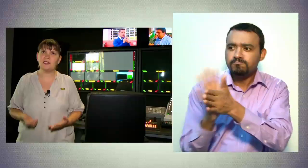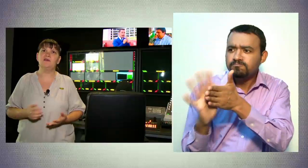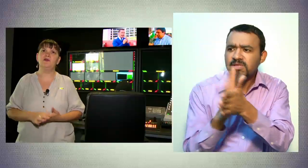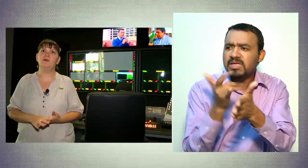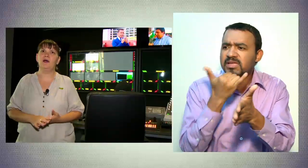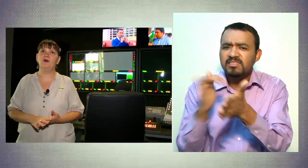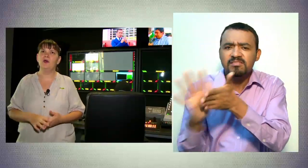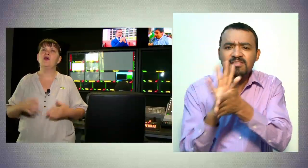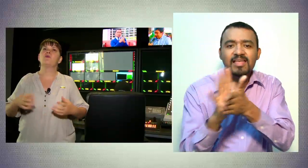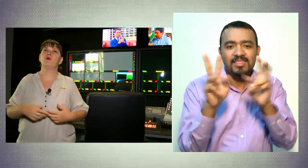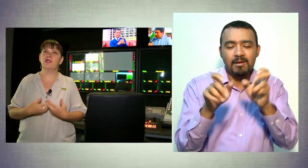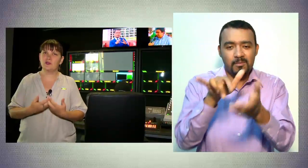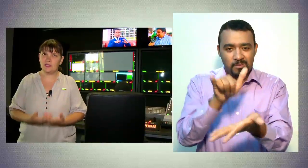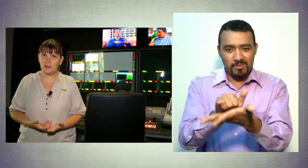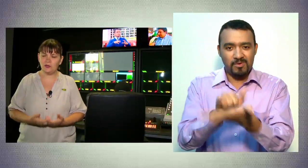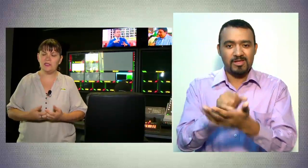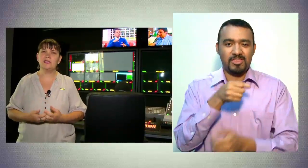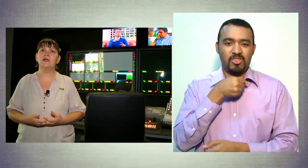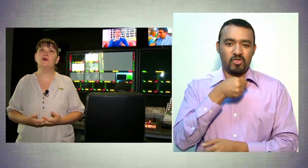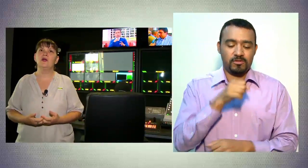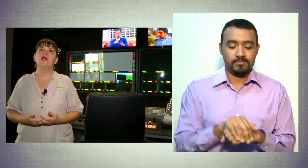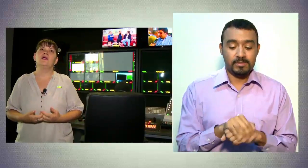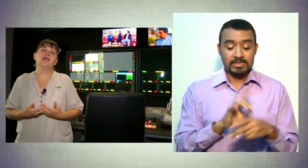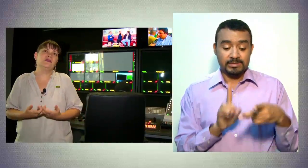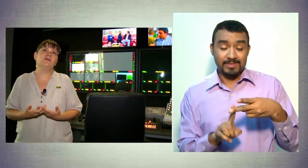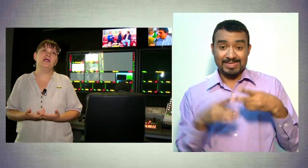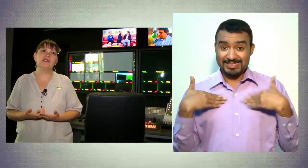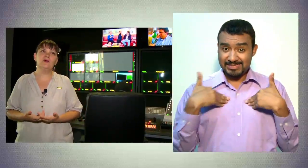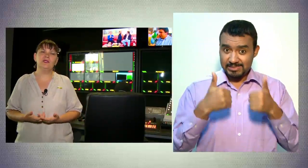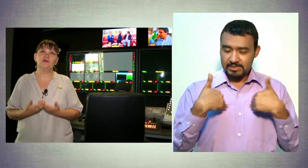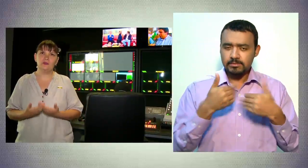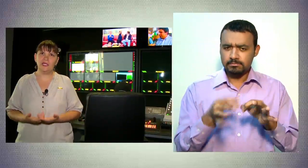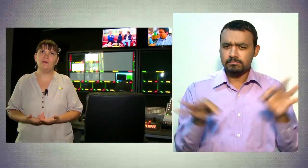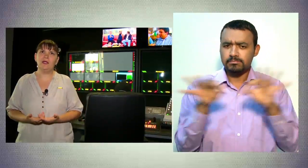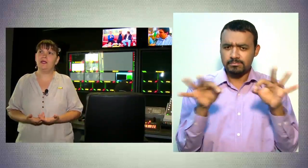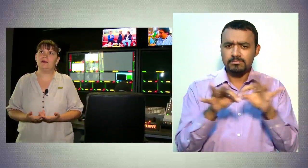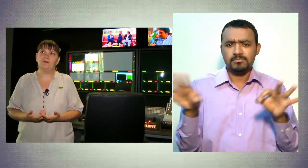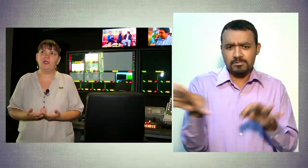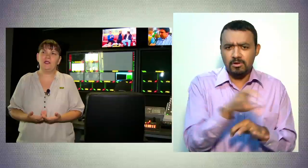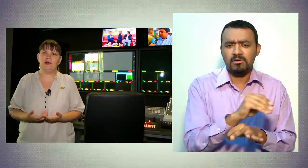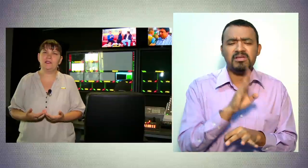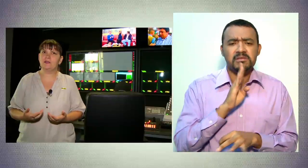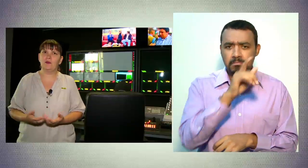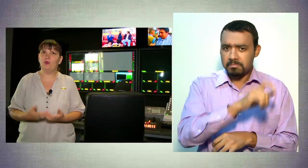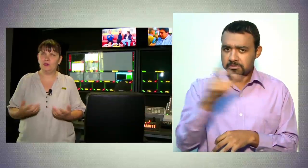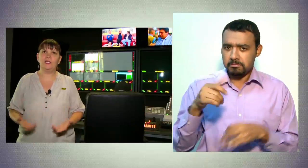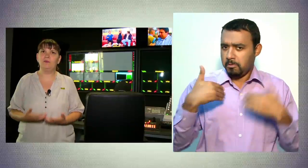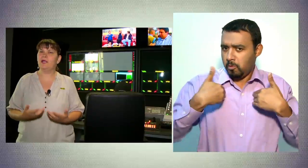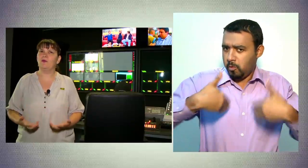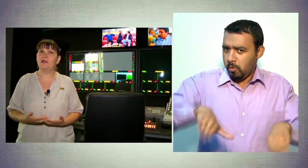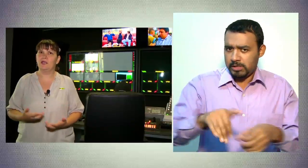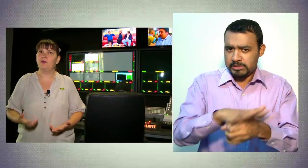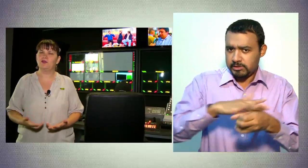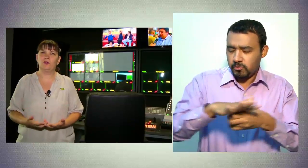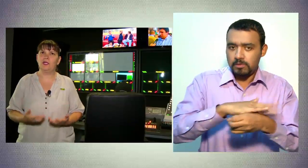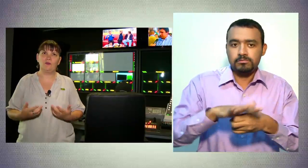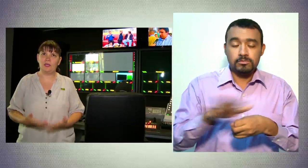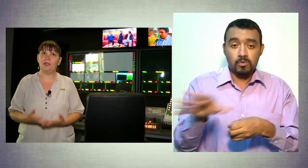estar informado, por eso es en el noticiero y el tema de salud es un tema que también es útil para cualquier persona en cualquier